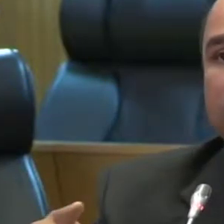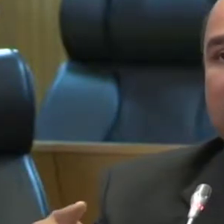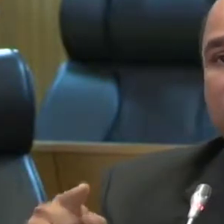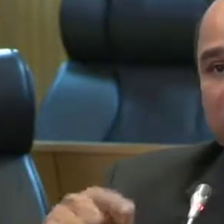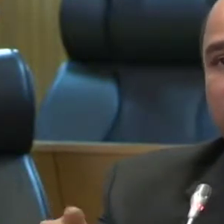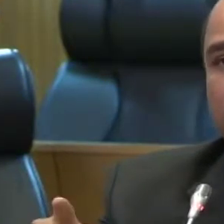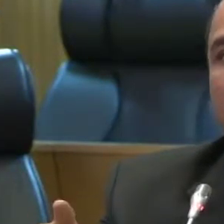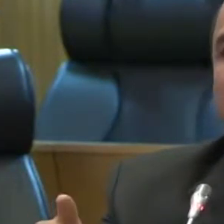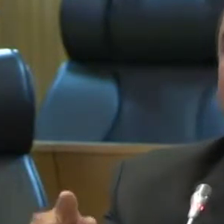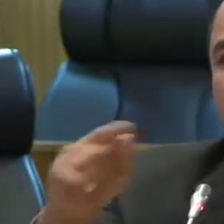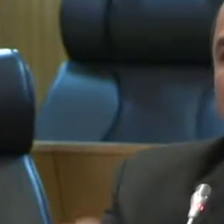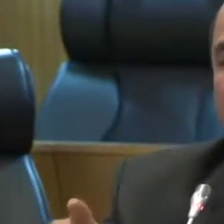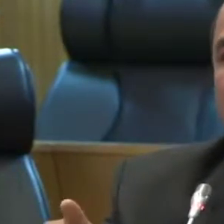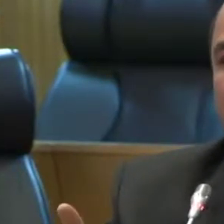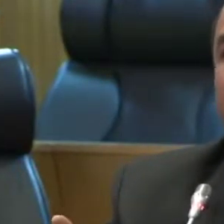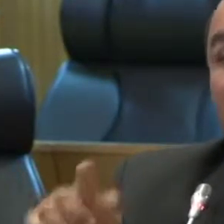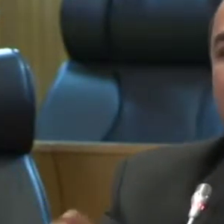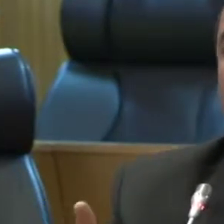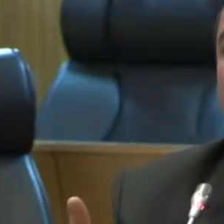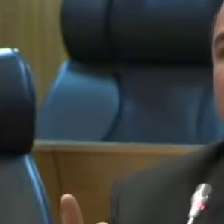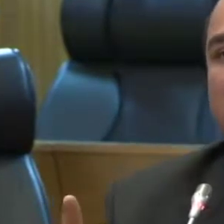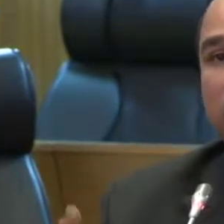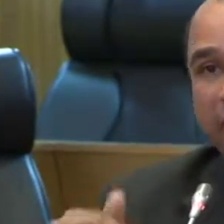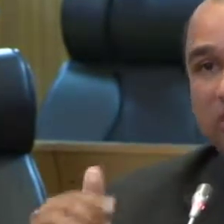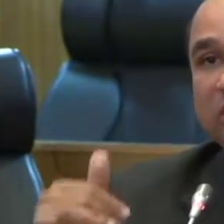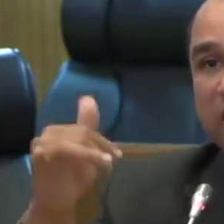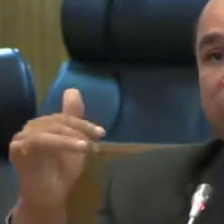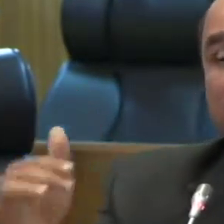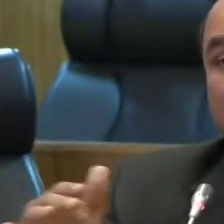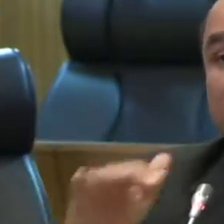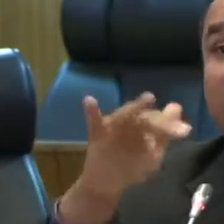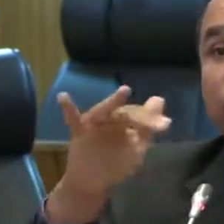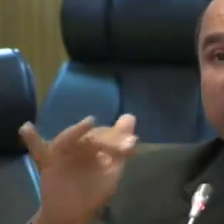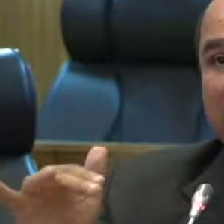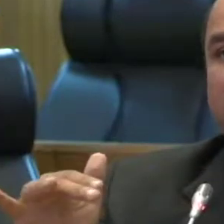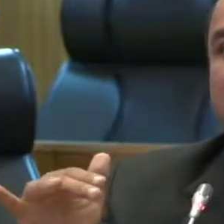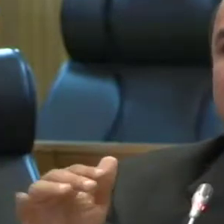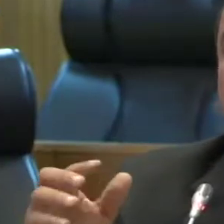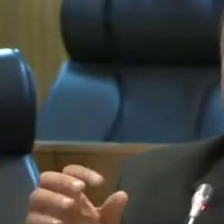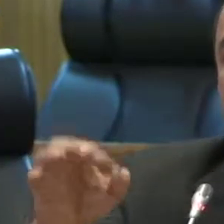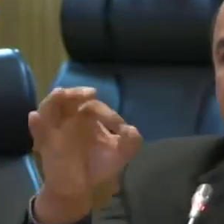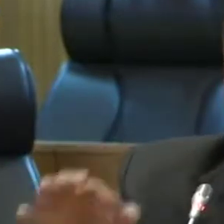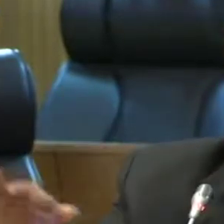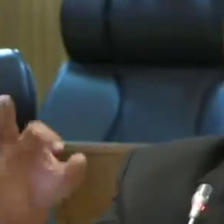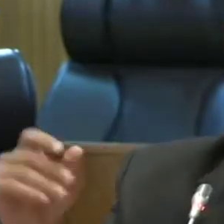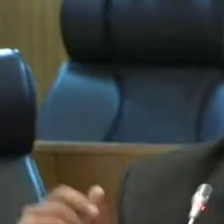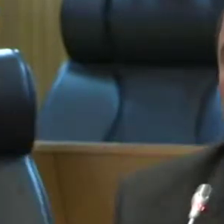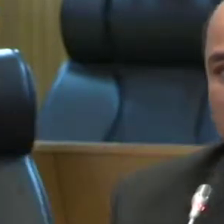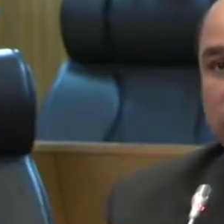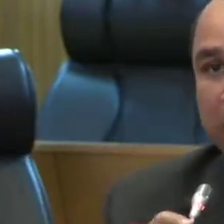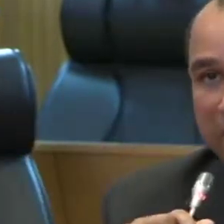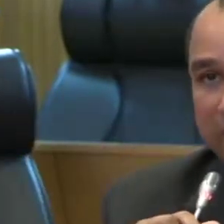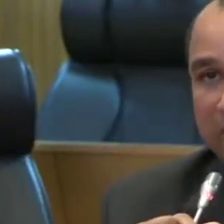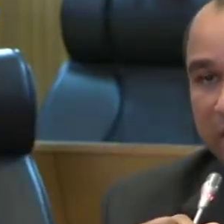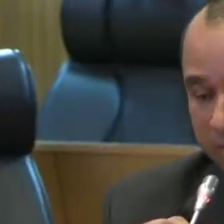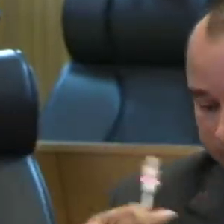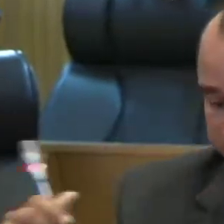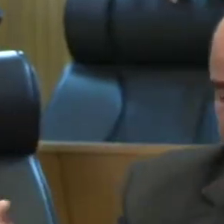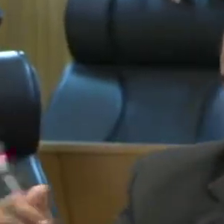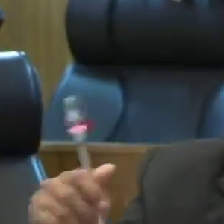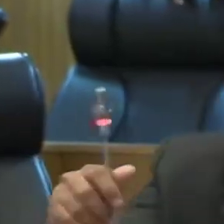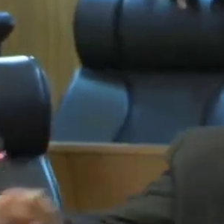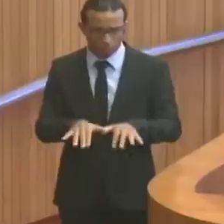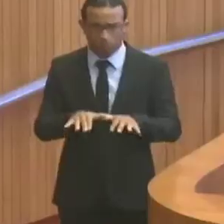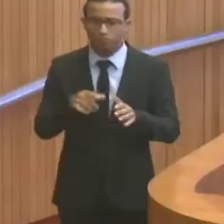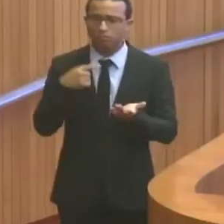das suas propostas, das suas reivindicações também, no sentido de deixá-los, inclusive, à vontade de escrever o acordo. Muito obrigado, deputado Zé Carlos.